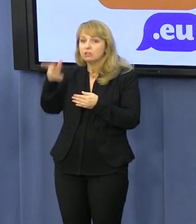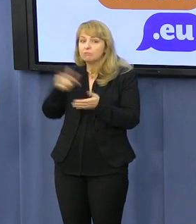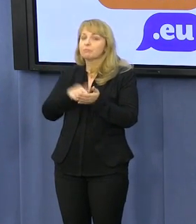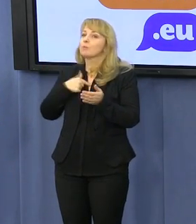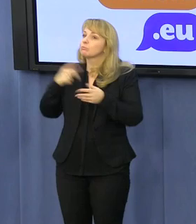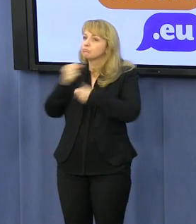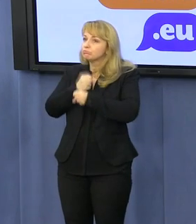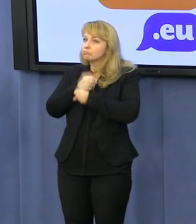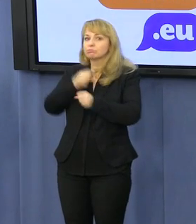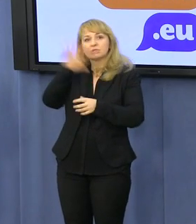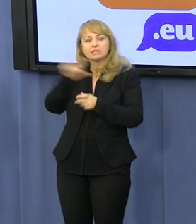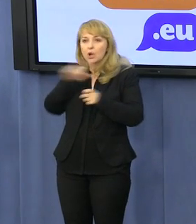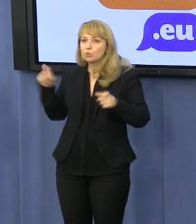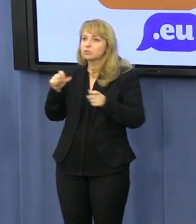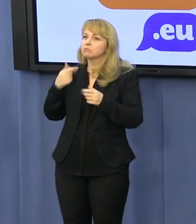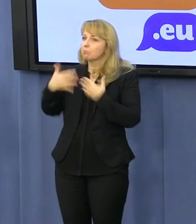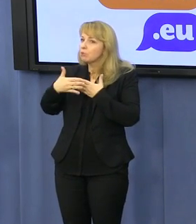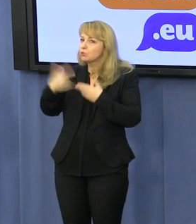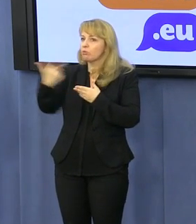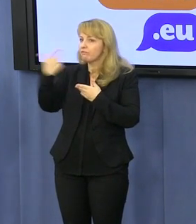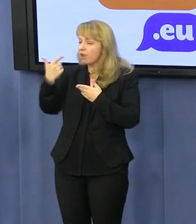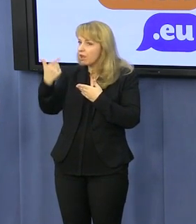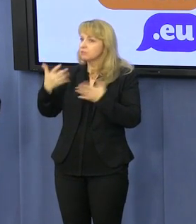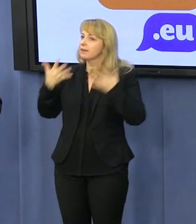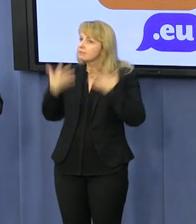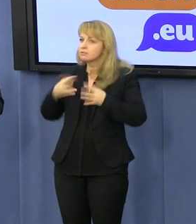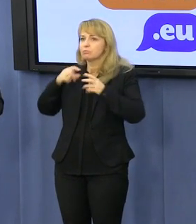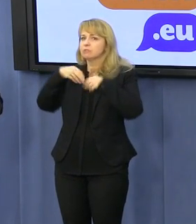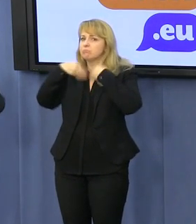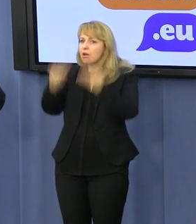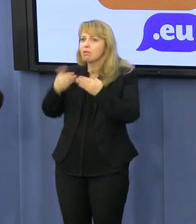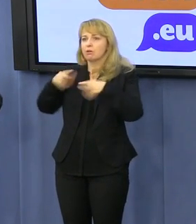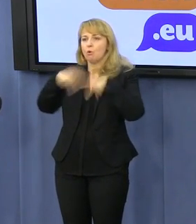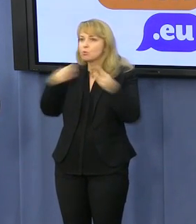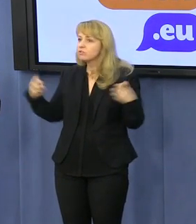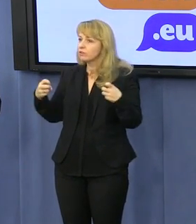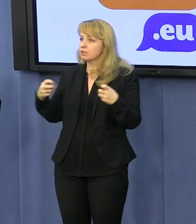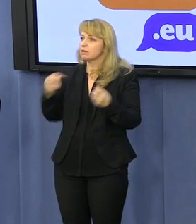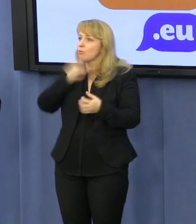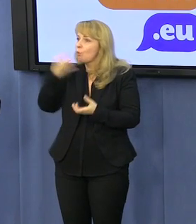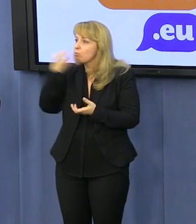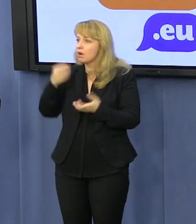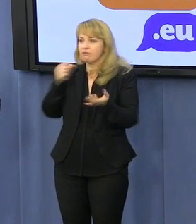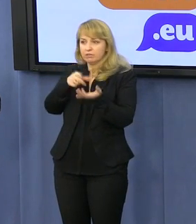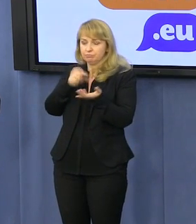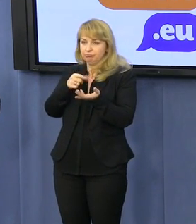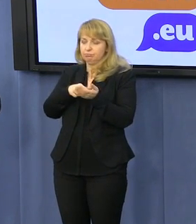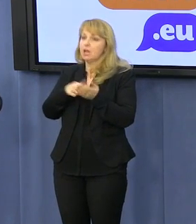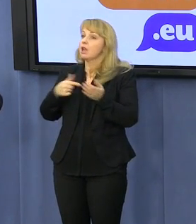pracujemy od prawie dwóch lat, wspólnie ze Stowarzyszeniem Wolny Poker, a ten sukces pozwolił na to,